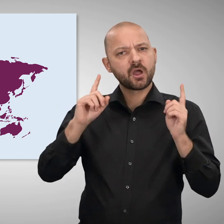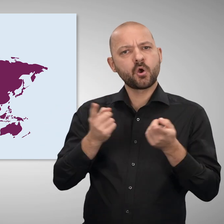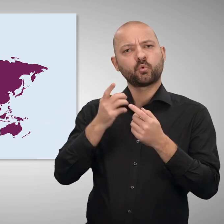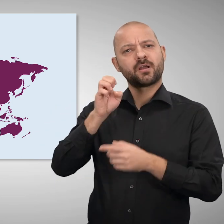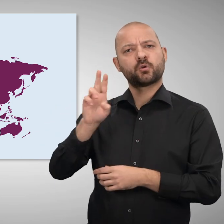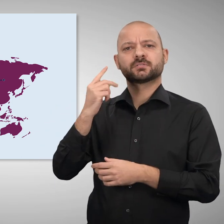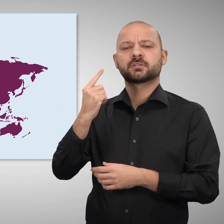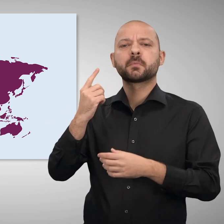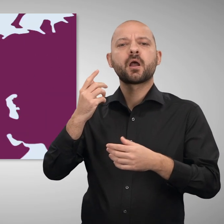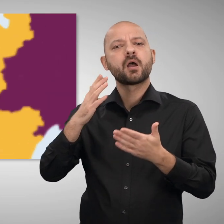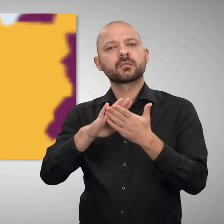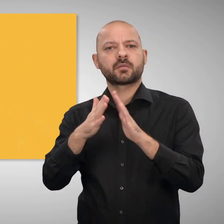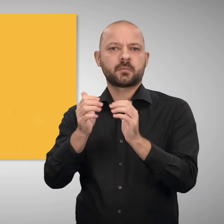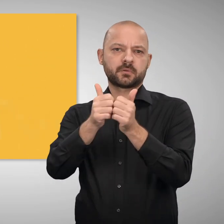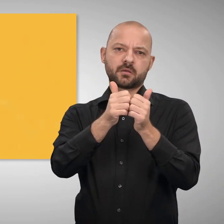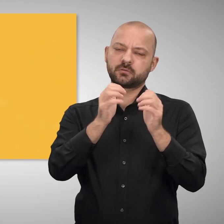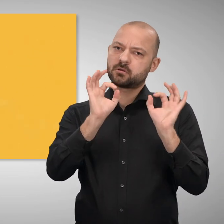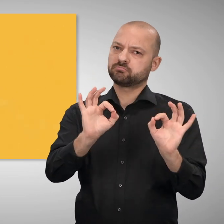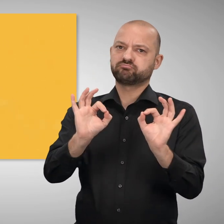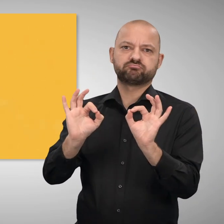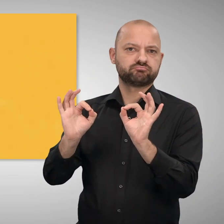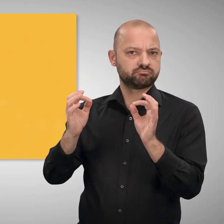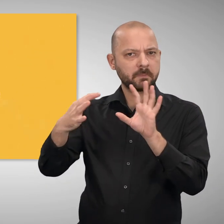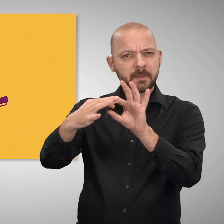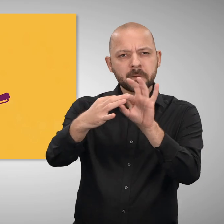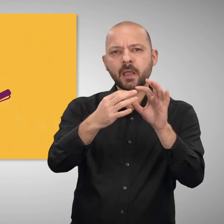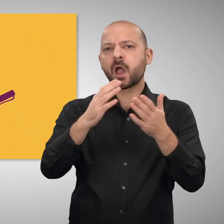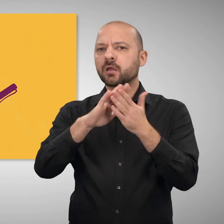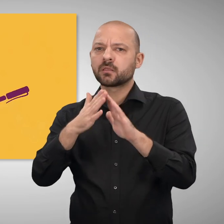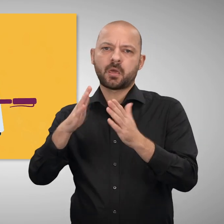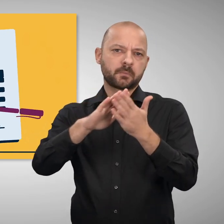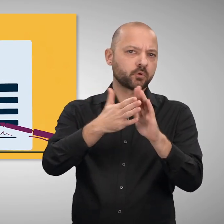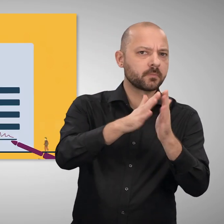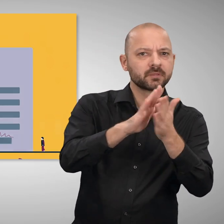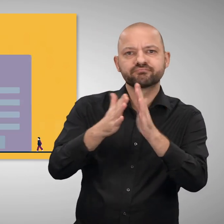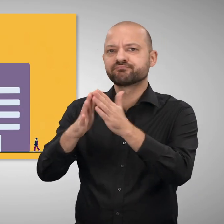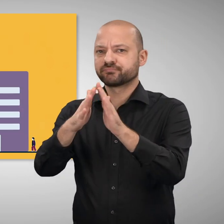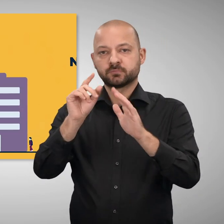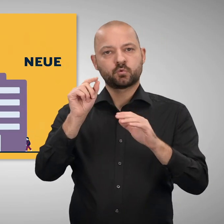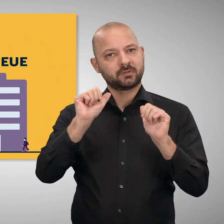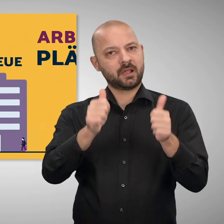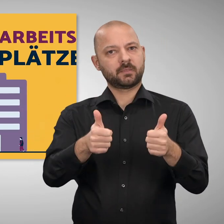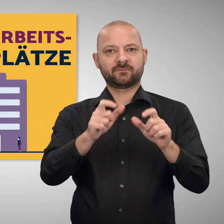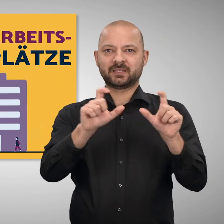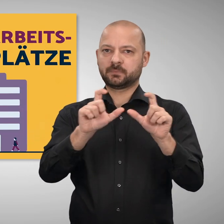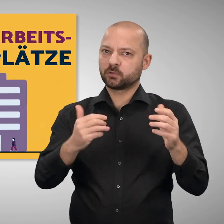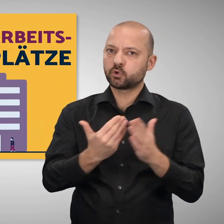verlässlicher Handelspartner. Sie schließt weltweit Handelsabkommen und hilft damit Unternehmen neue Arbeitsplätze zu schaffen.